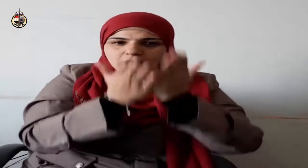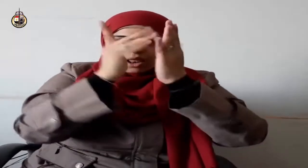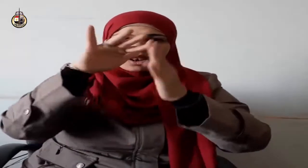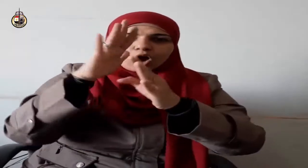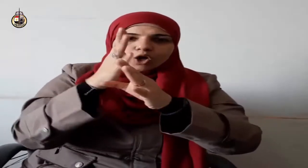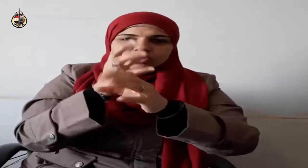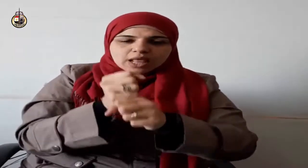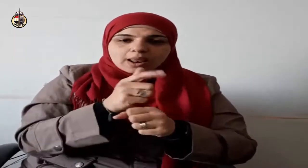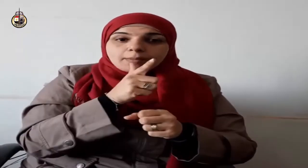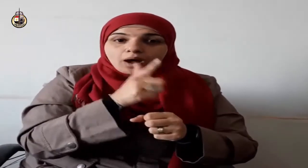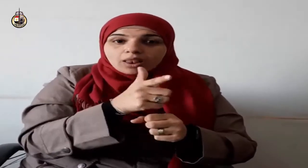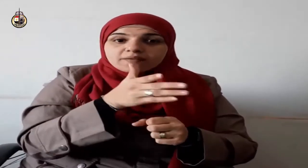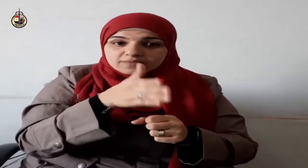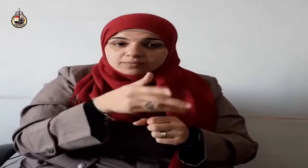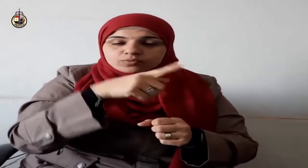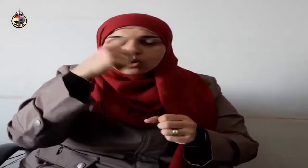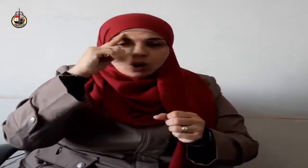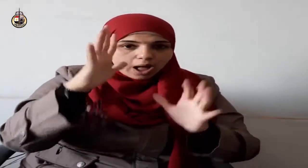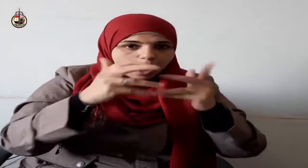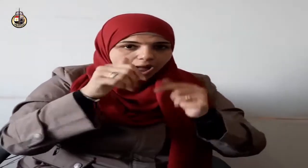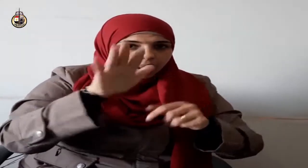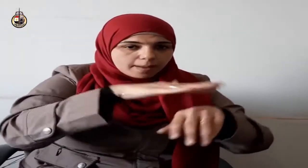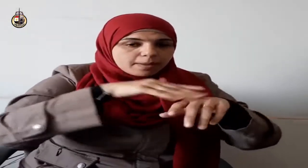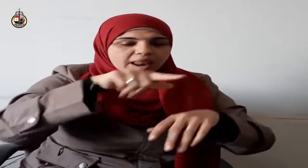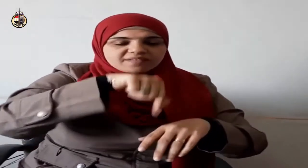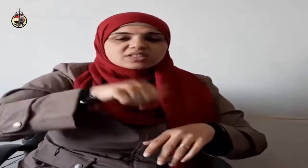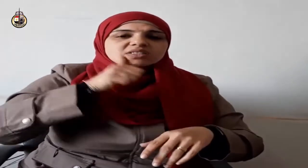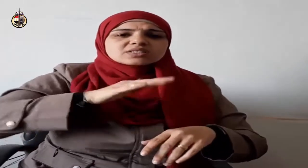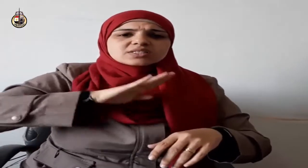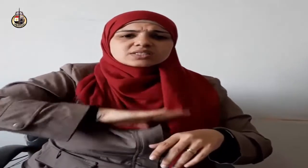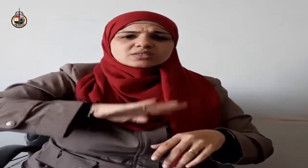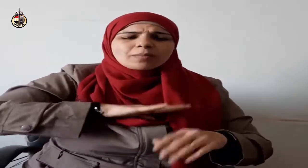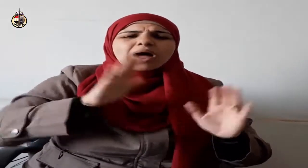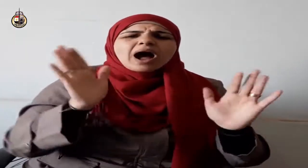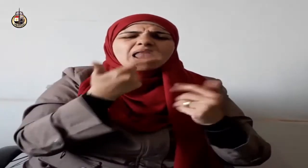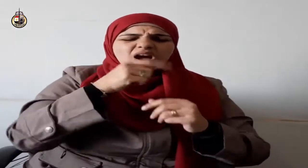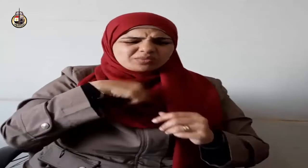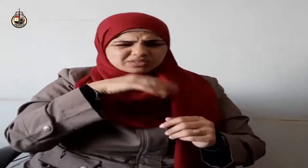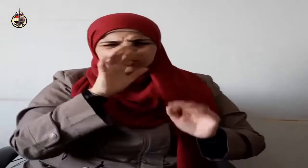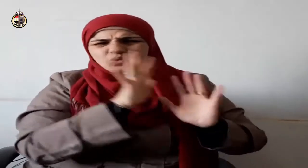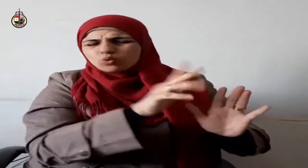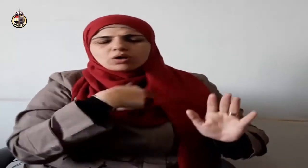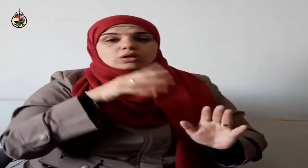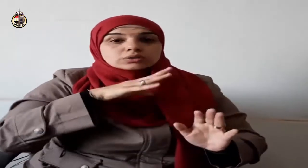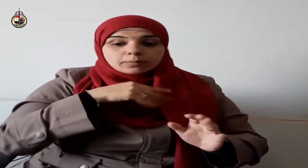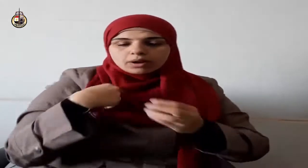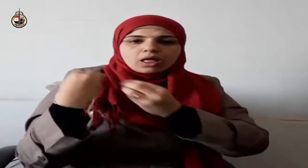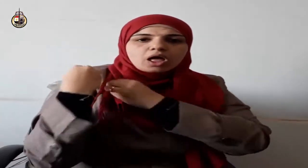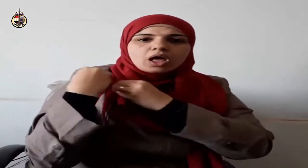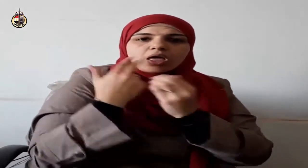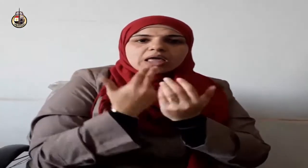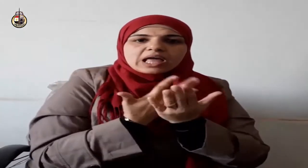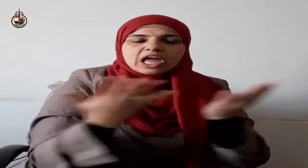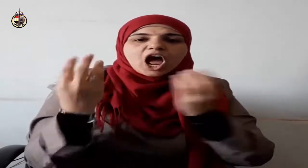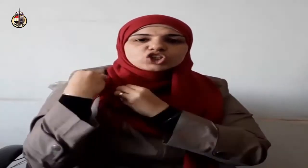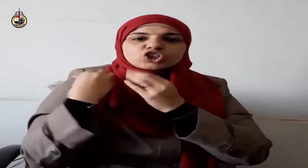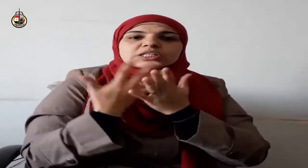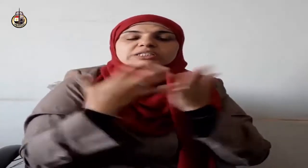عليهم صلوات من ربهم ورحمة وأولئك هم المهتدون وقال